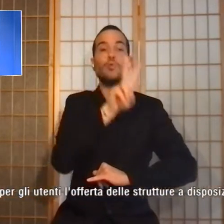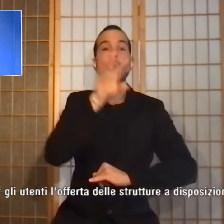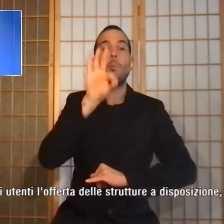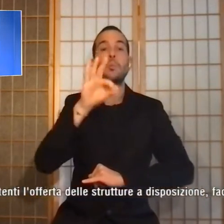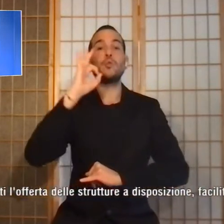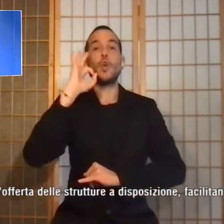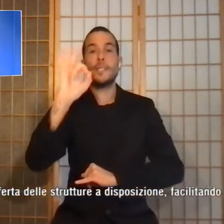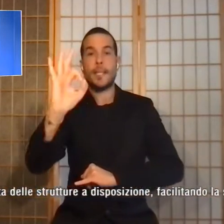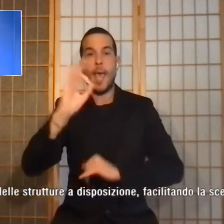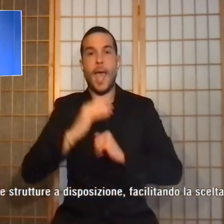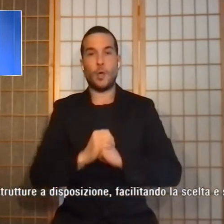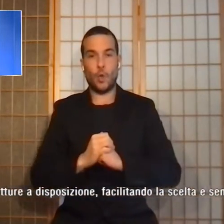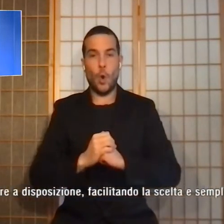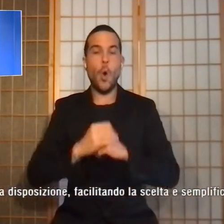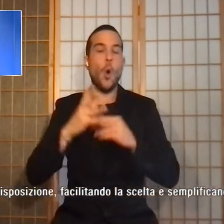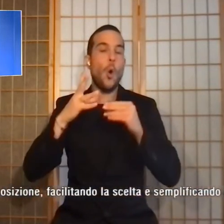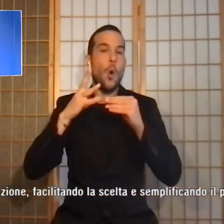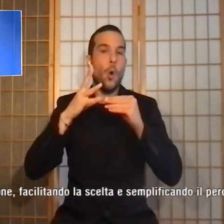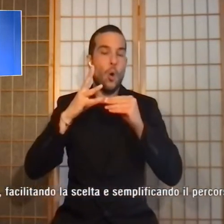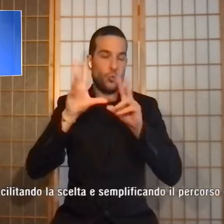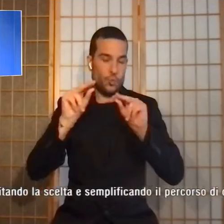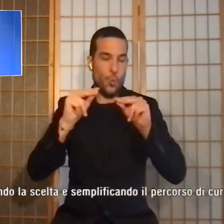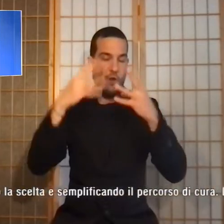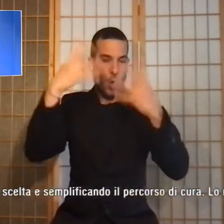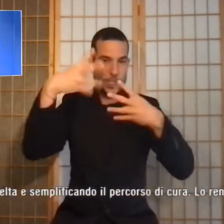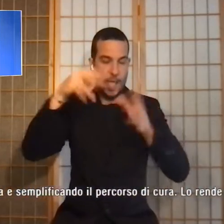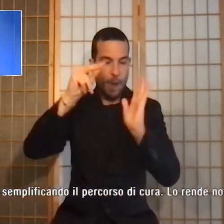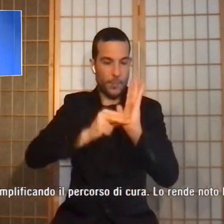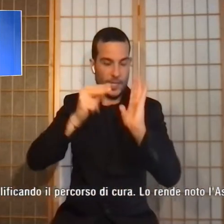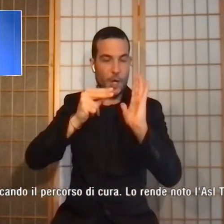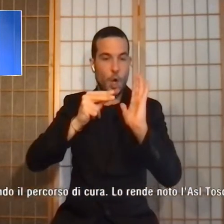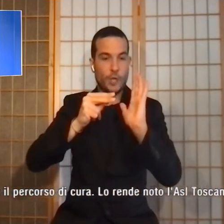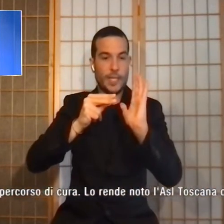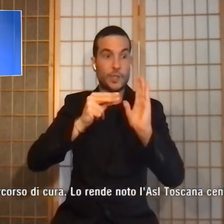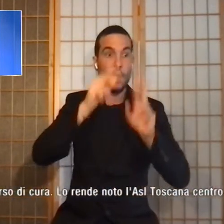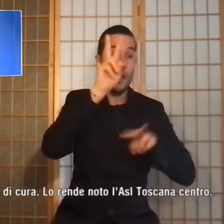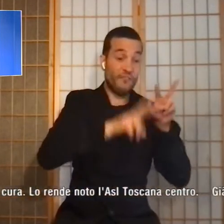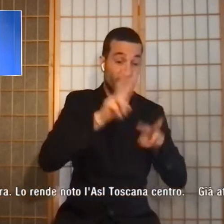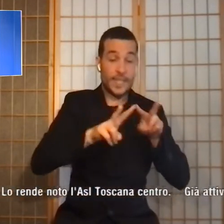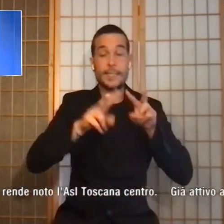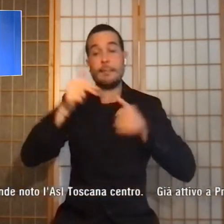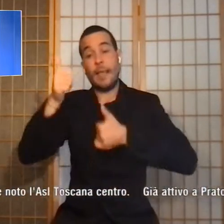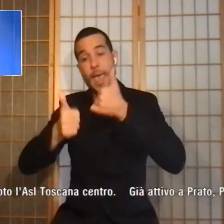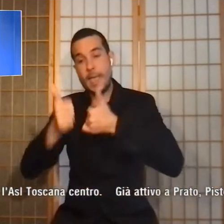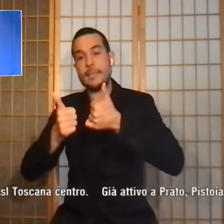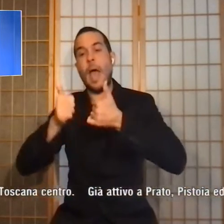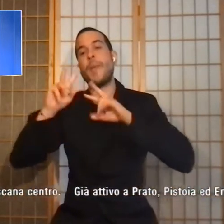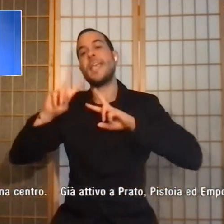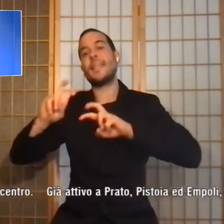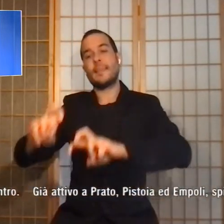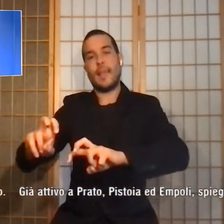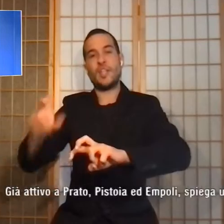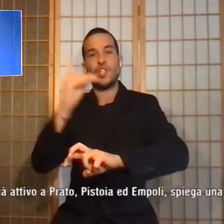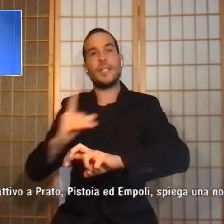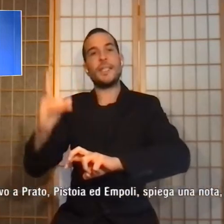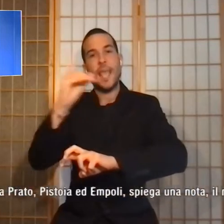il nuovo sistema di prenotazione di visite, esami e indagini diagnostiche che